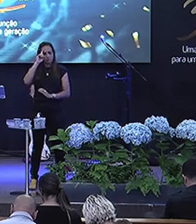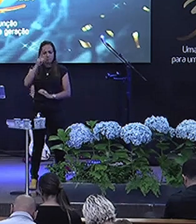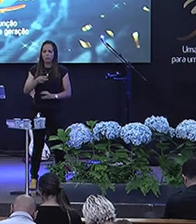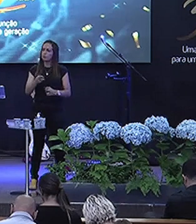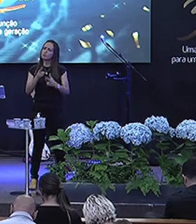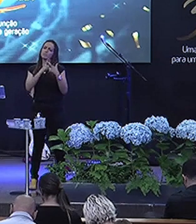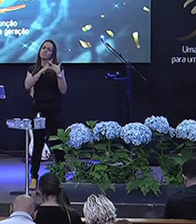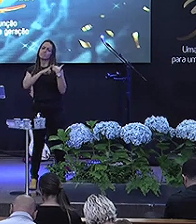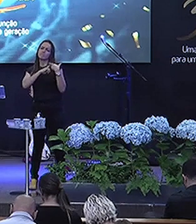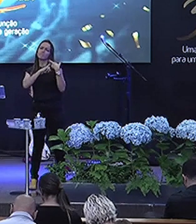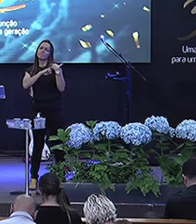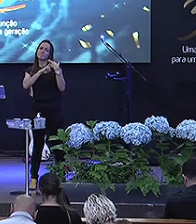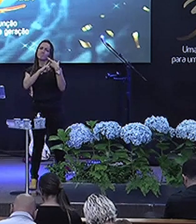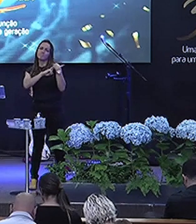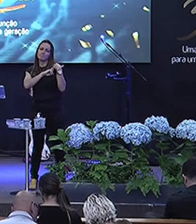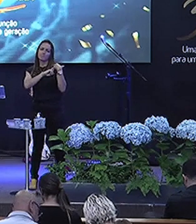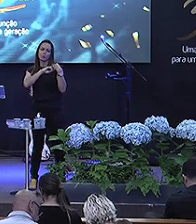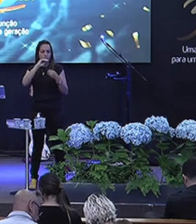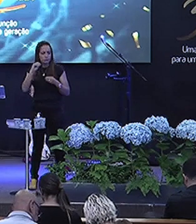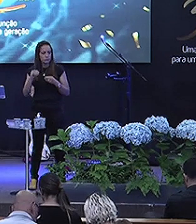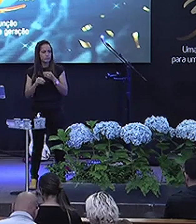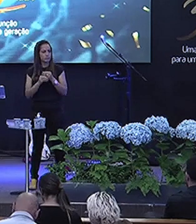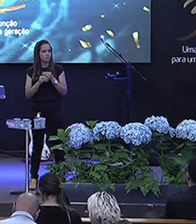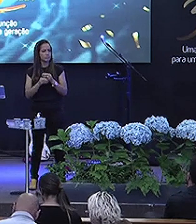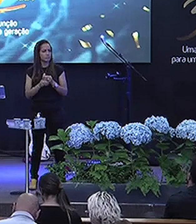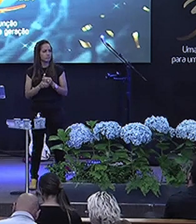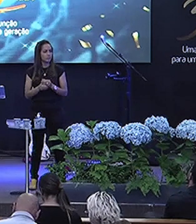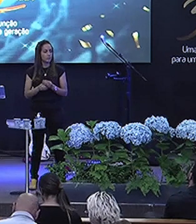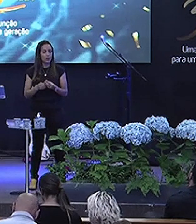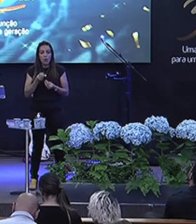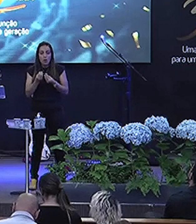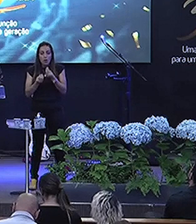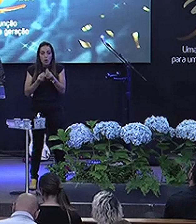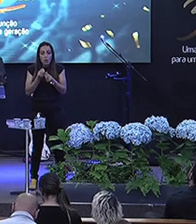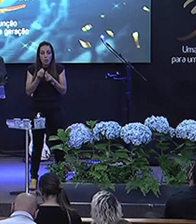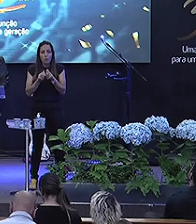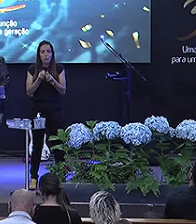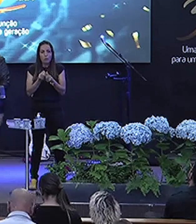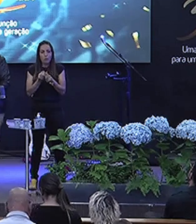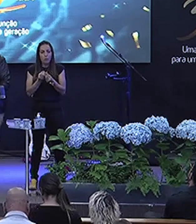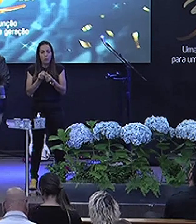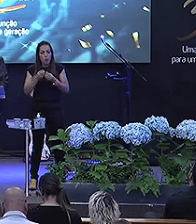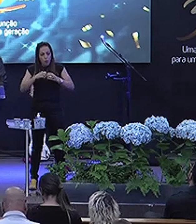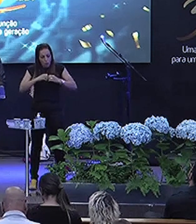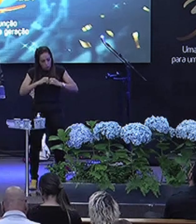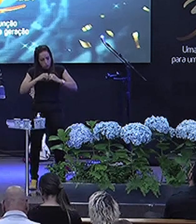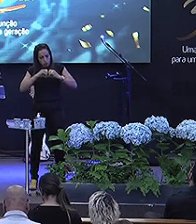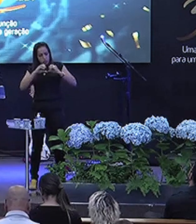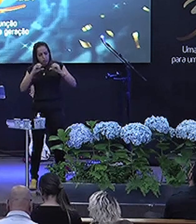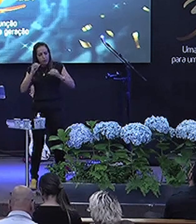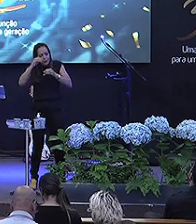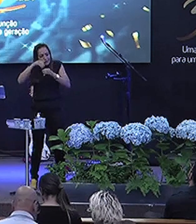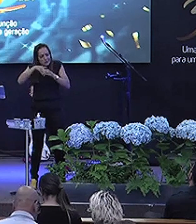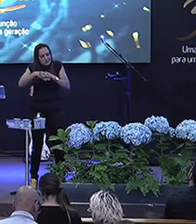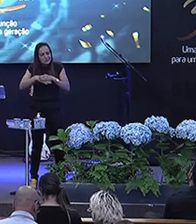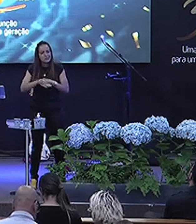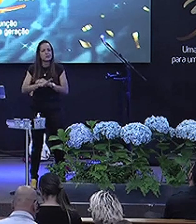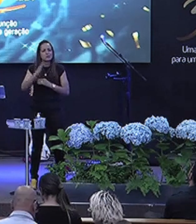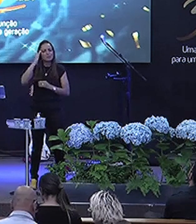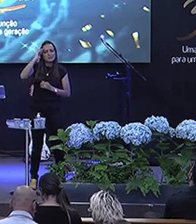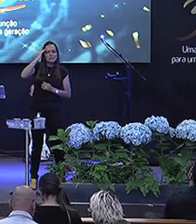responsabilidade e com integridade Assim como abre o coração dos irmãos também Para compreender com